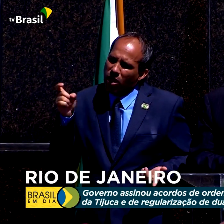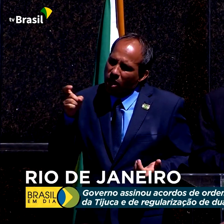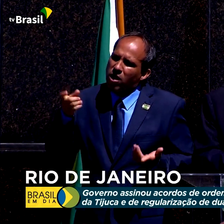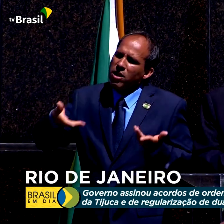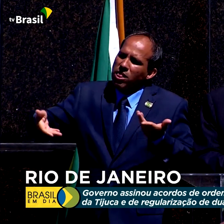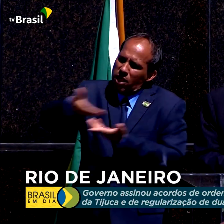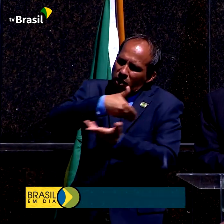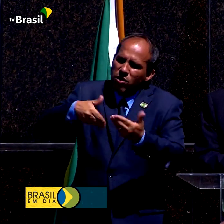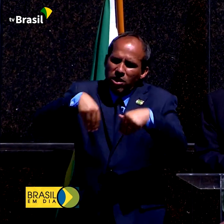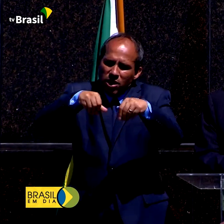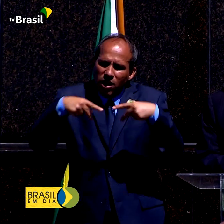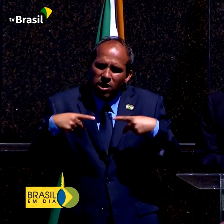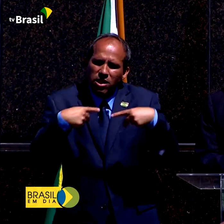propriedades exatamente para os mais frágeis?